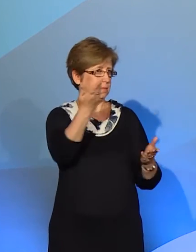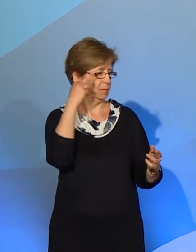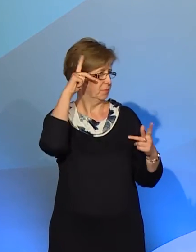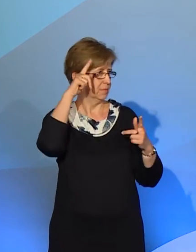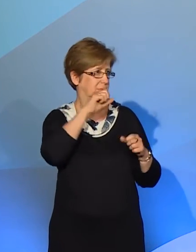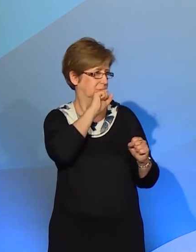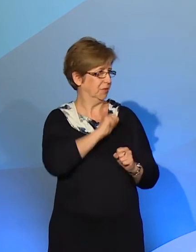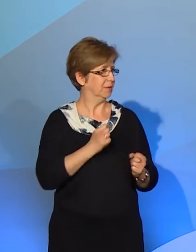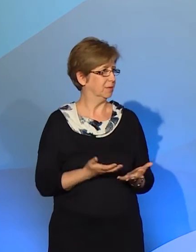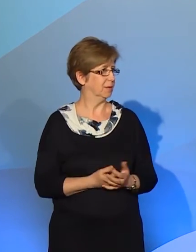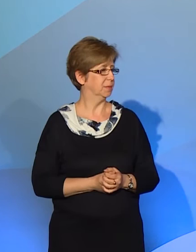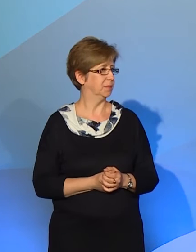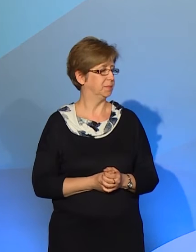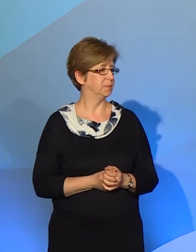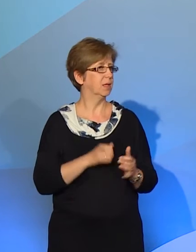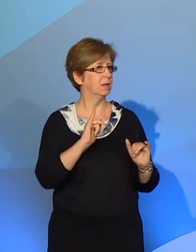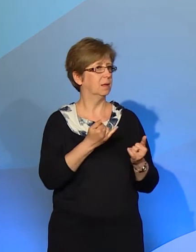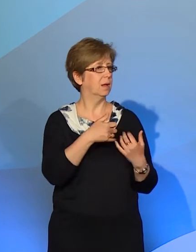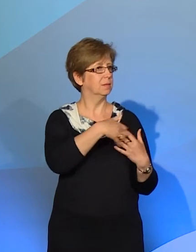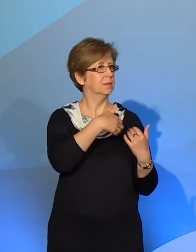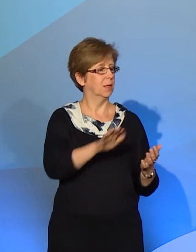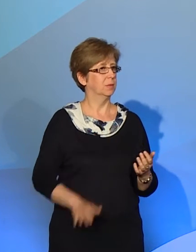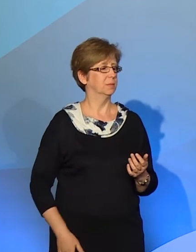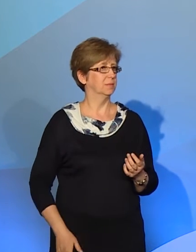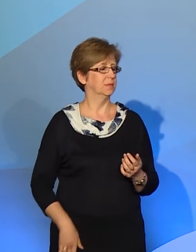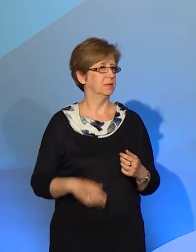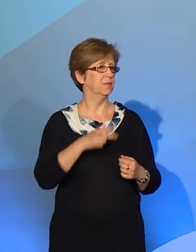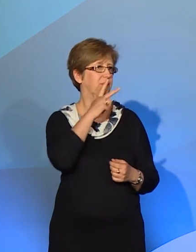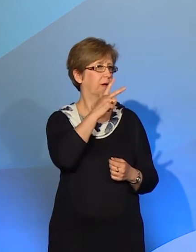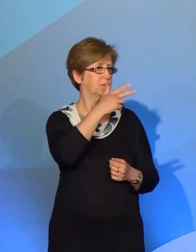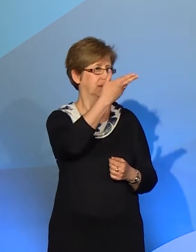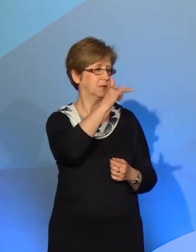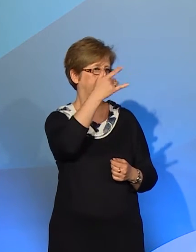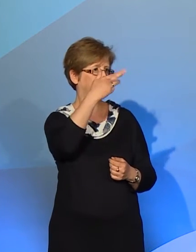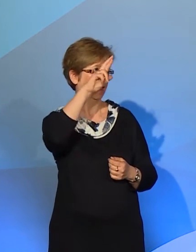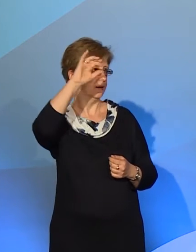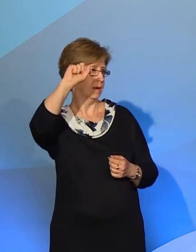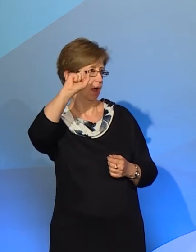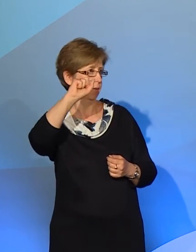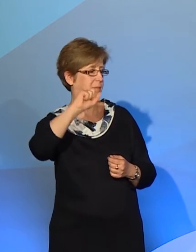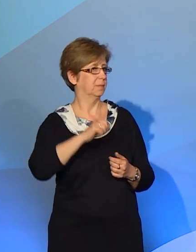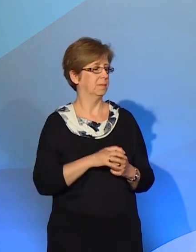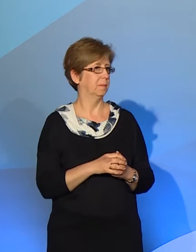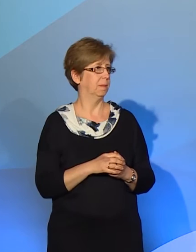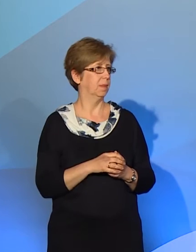Powiem Państwu, jak robią psy na południu Nigerii. Na południu Nigerii psy robią łaj, łaj.